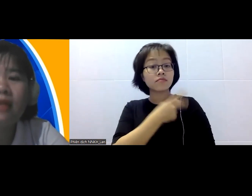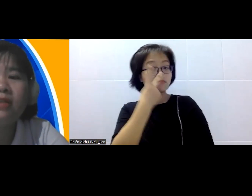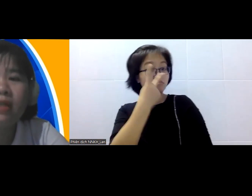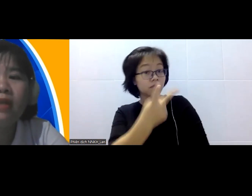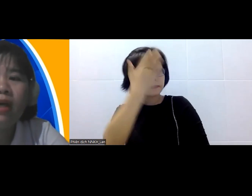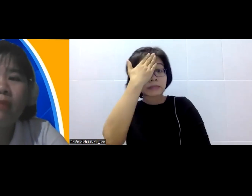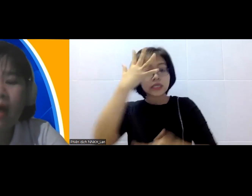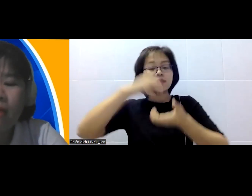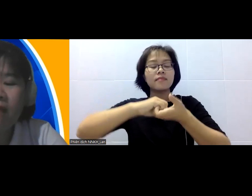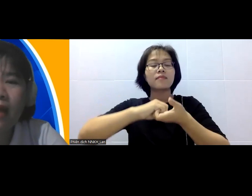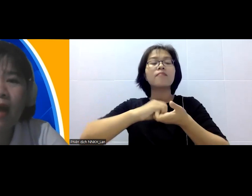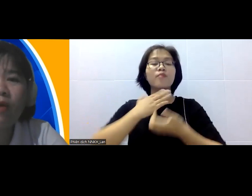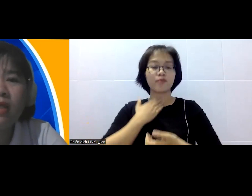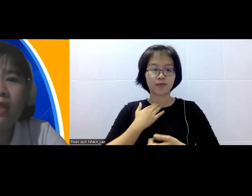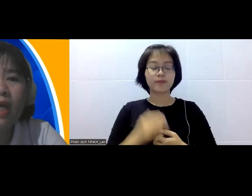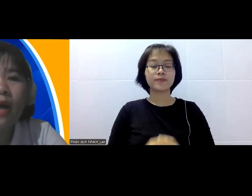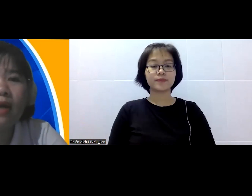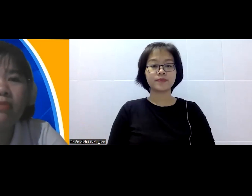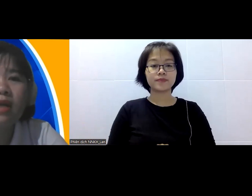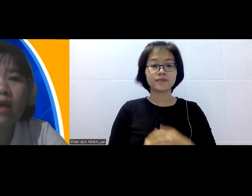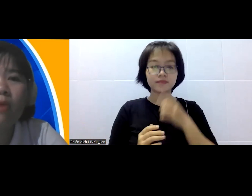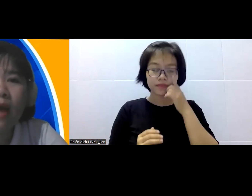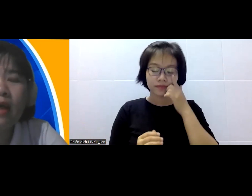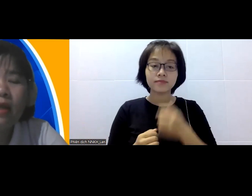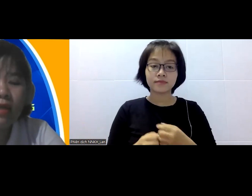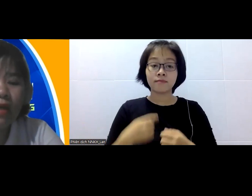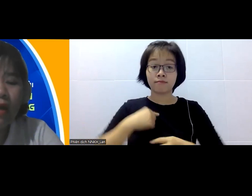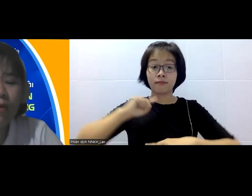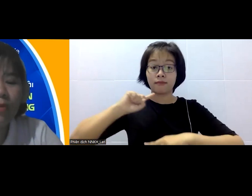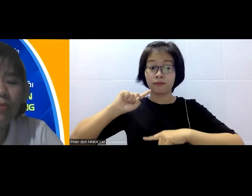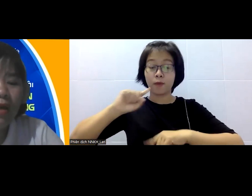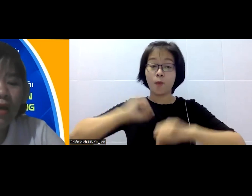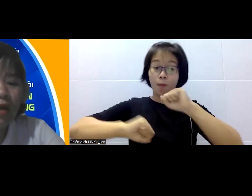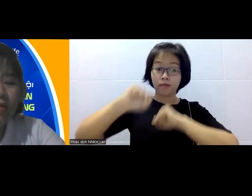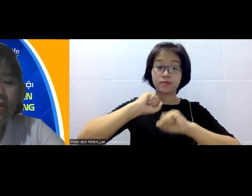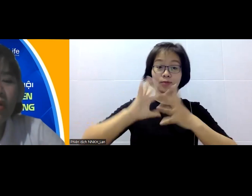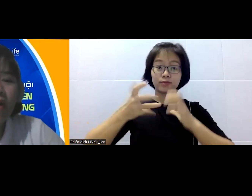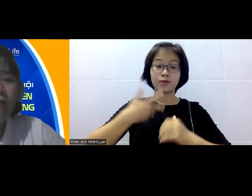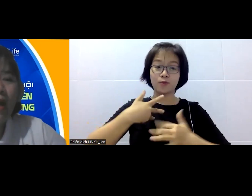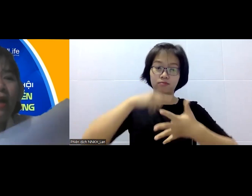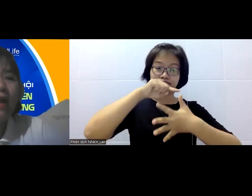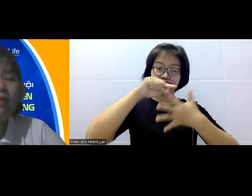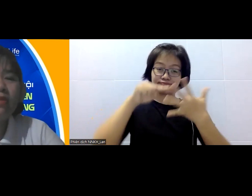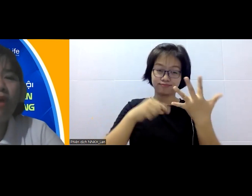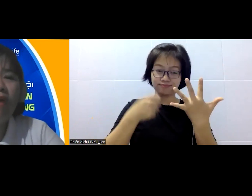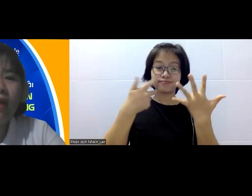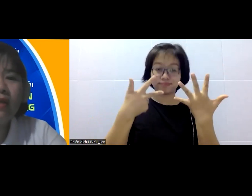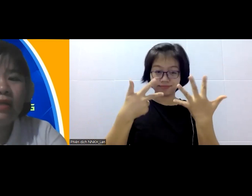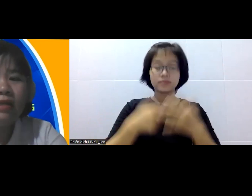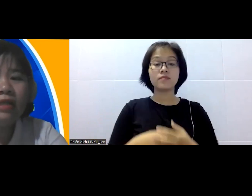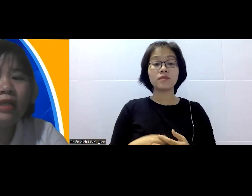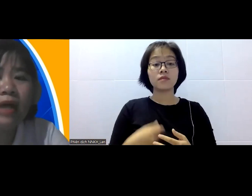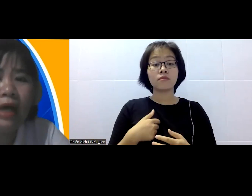cái hành trình mà Ababina cùng với những cái hoạt động đã trải qua tất nhiên là nó cũng chưa có phải là làm được trọn